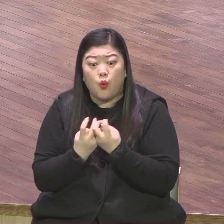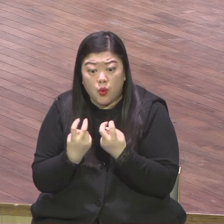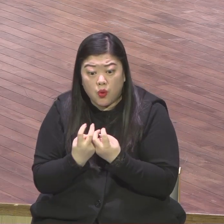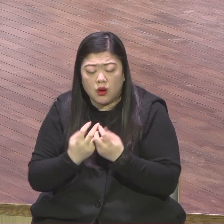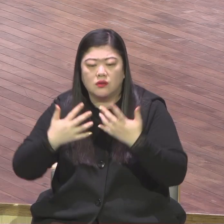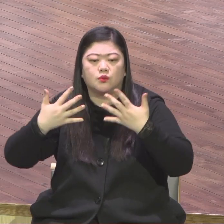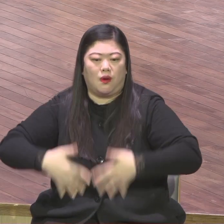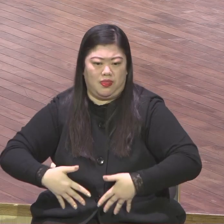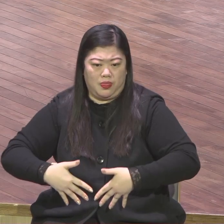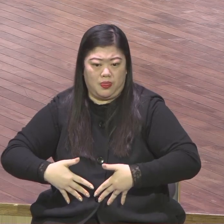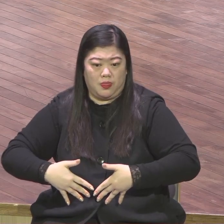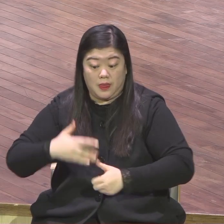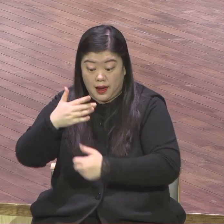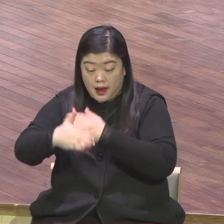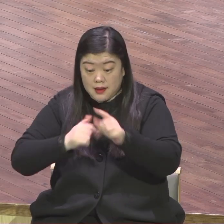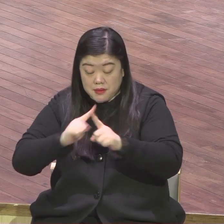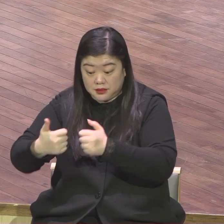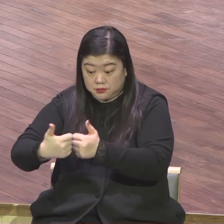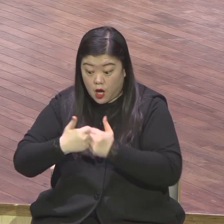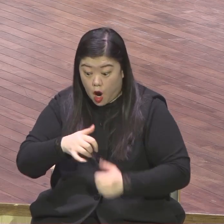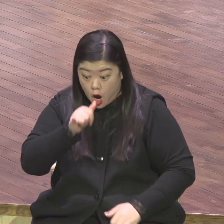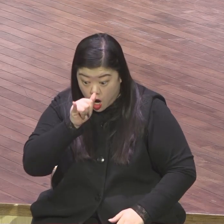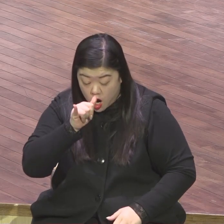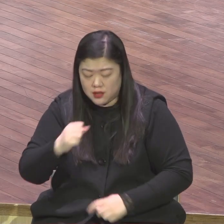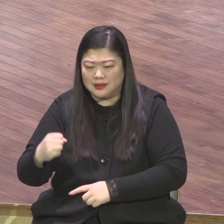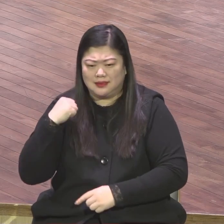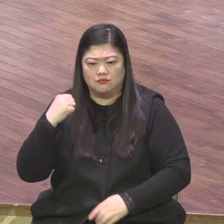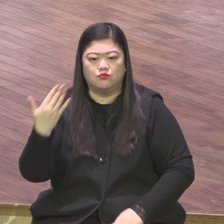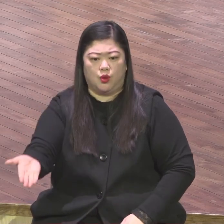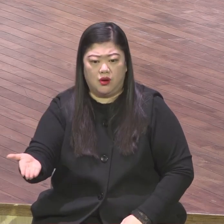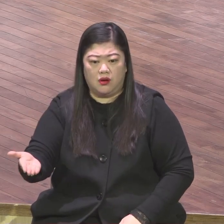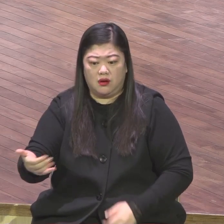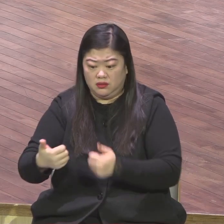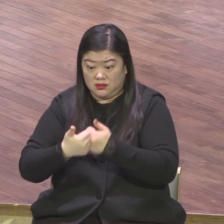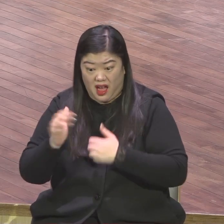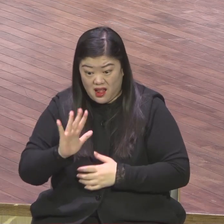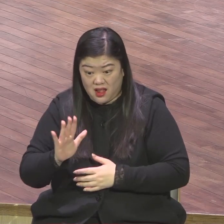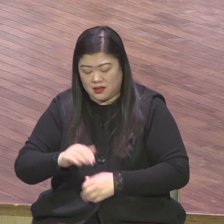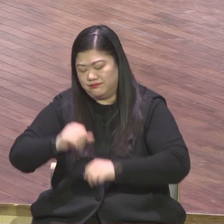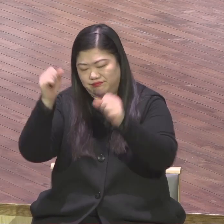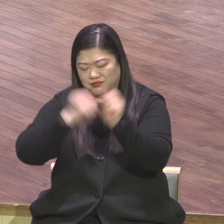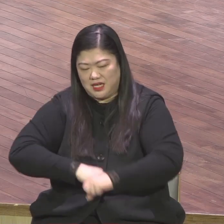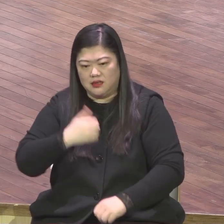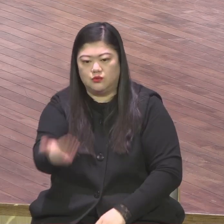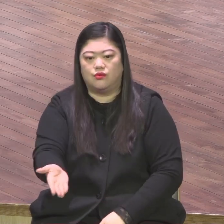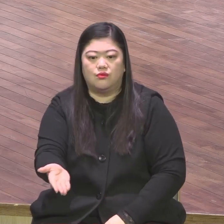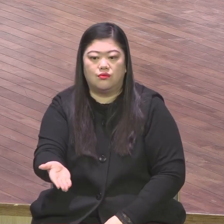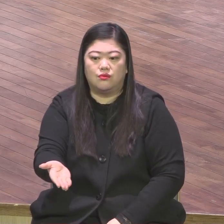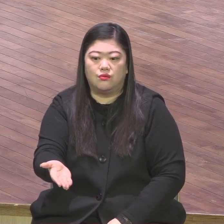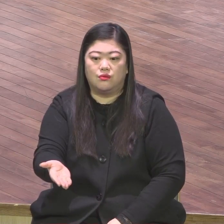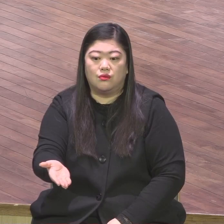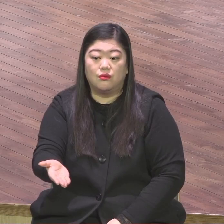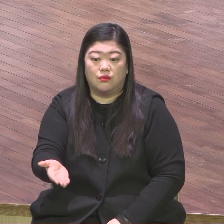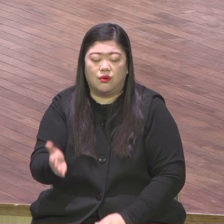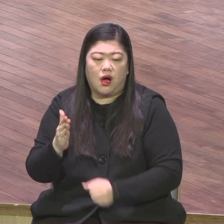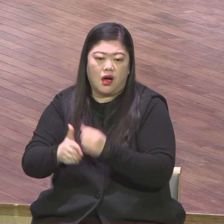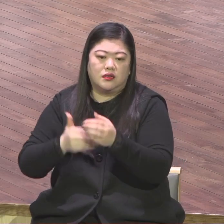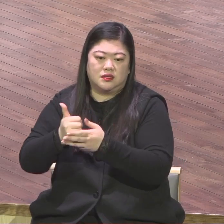사느냐에 달려있다는 얘기입니다 내가 너를 지켜주고 너가 대대로 대대로 너 집안 내가 지켜주겠다 그런데 그런데